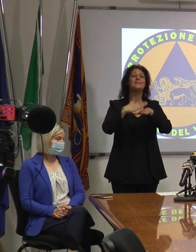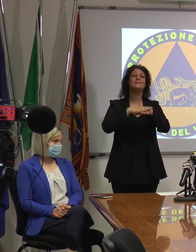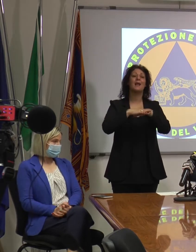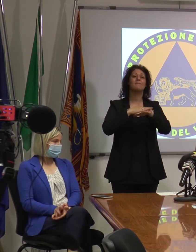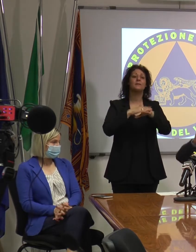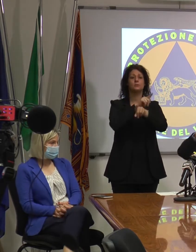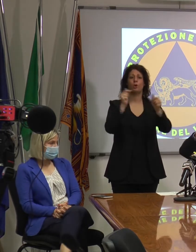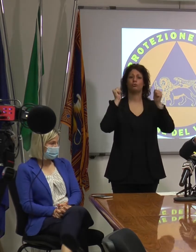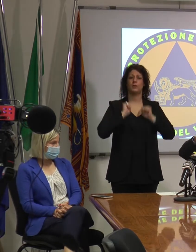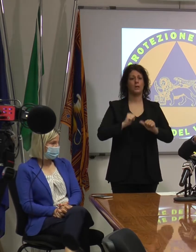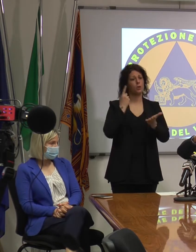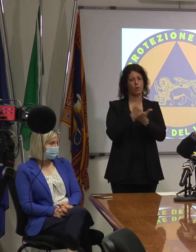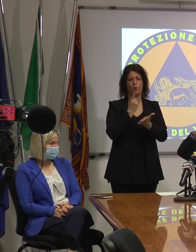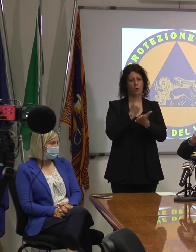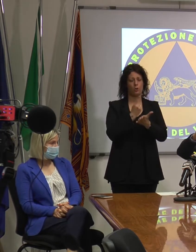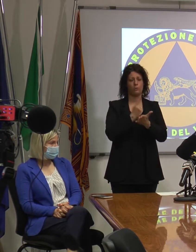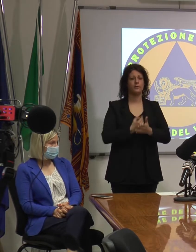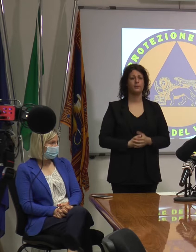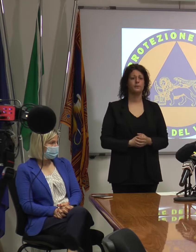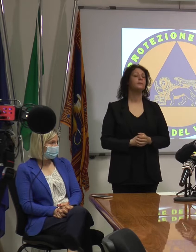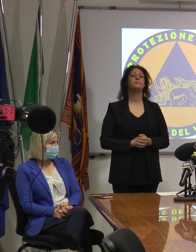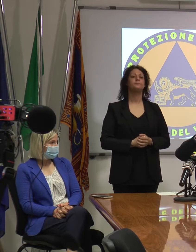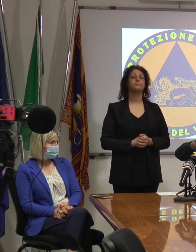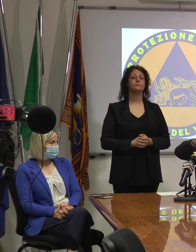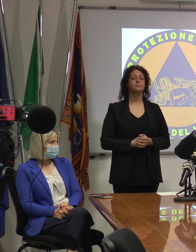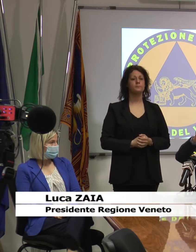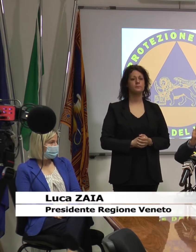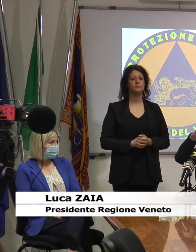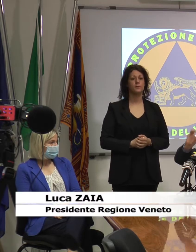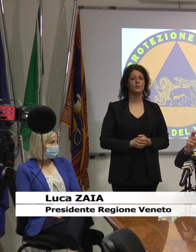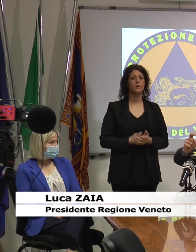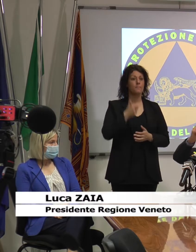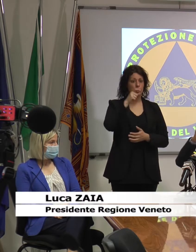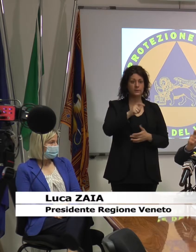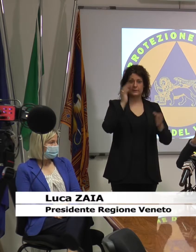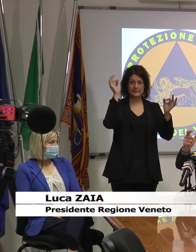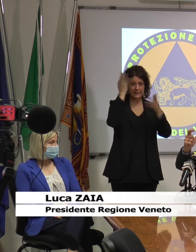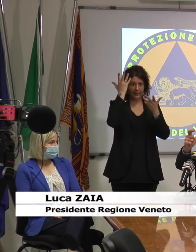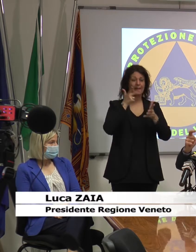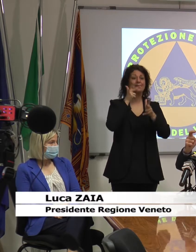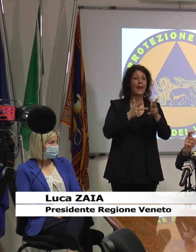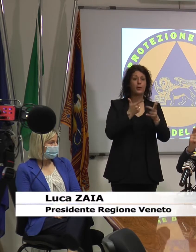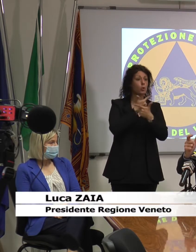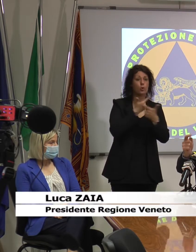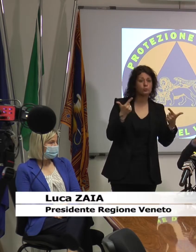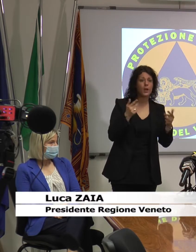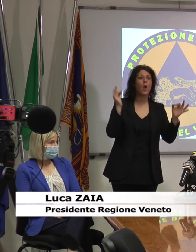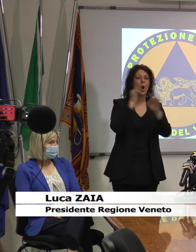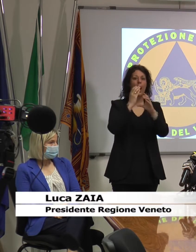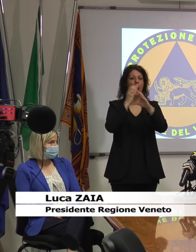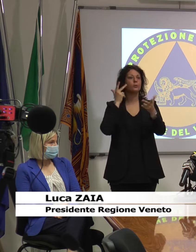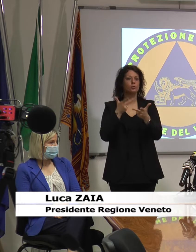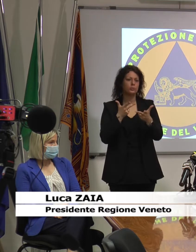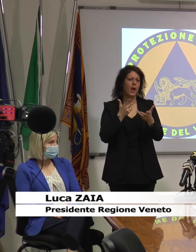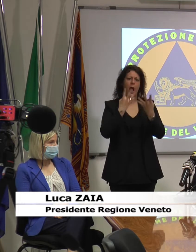Anche perché se passa il principio per cui non trovi il treno, non trovi l'autobus, vuol dire avere